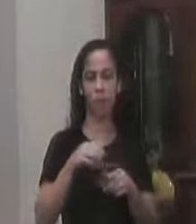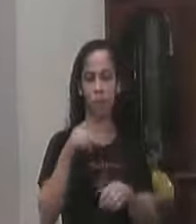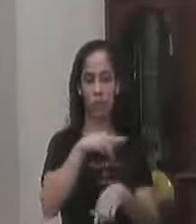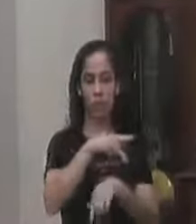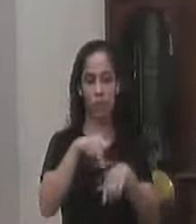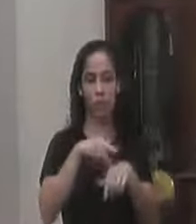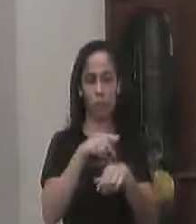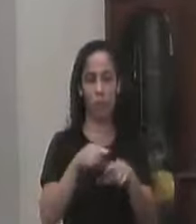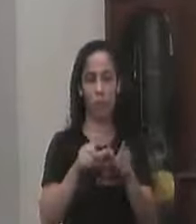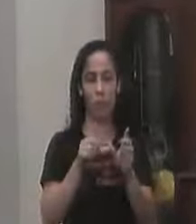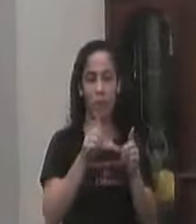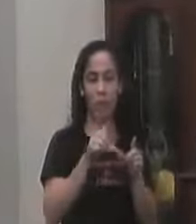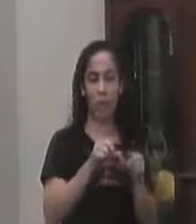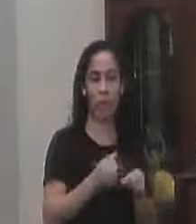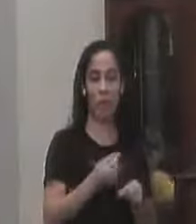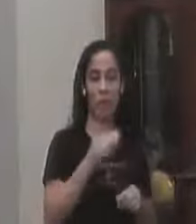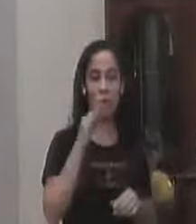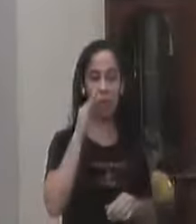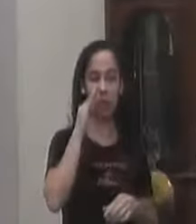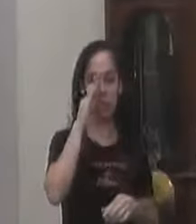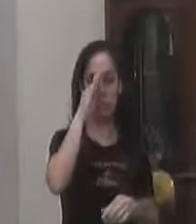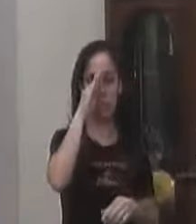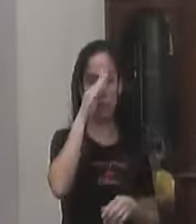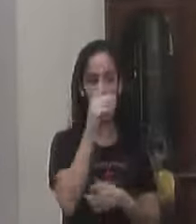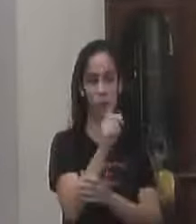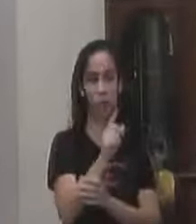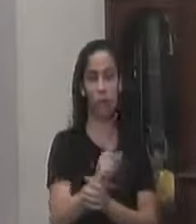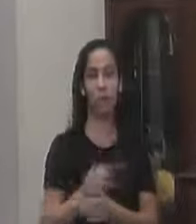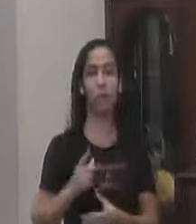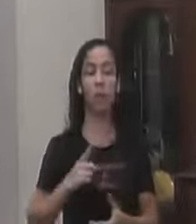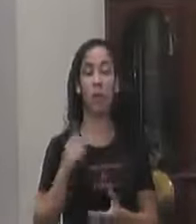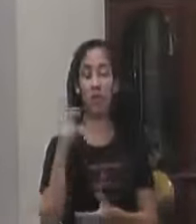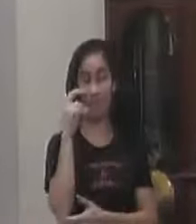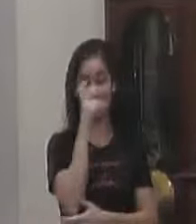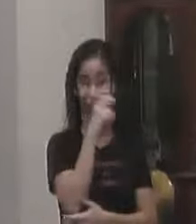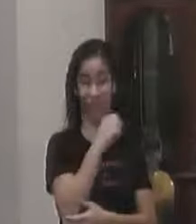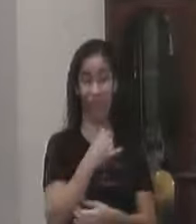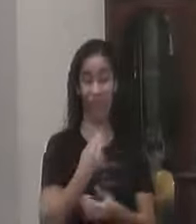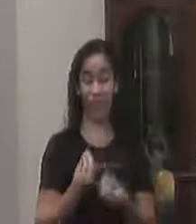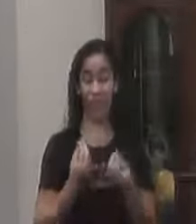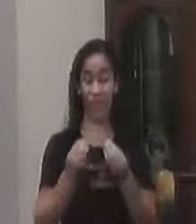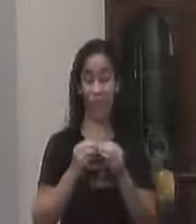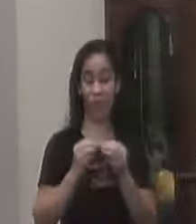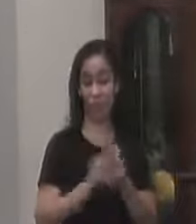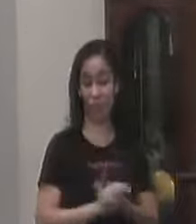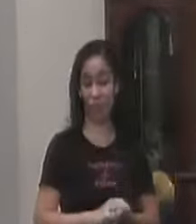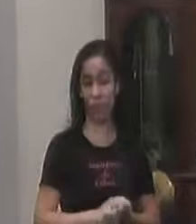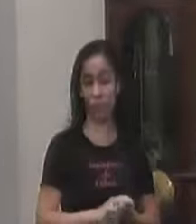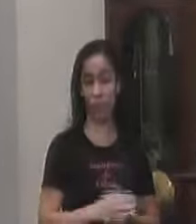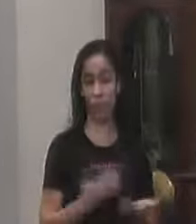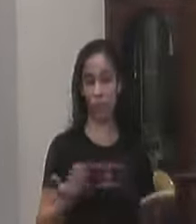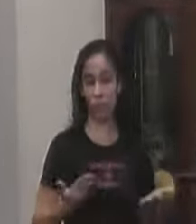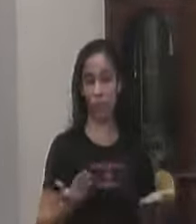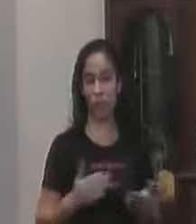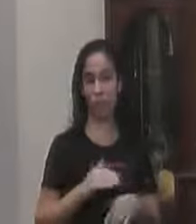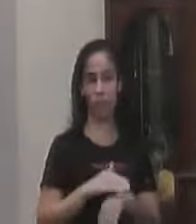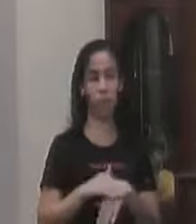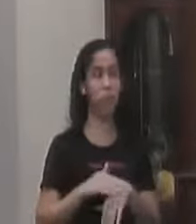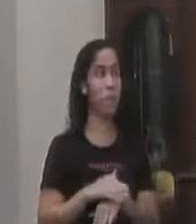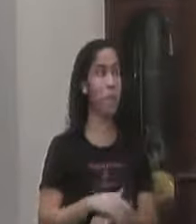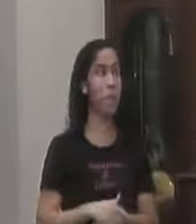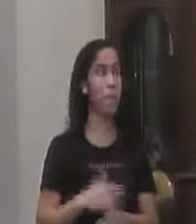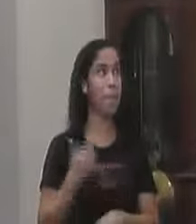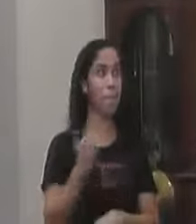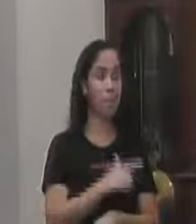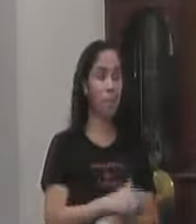Que o próprio Presidente Bolsonaro Tem dificuldade Tem tido dificuldade Para enfrentar Hoje Conversando na Lerge